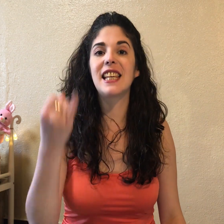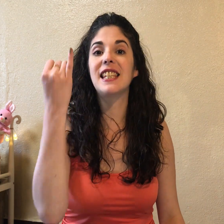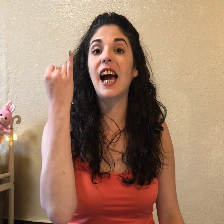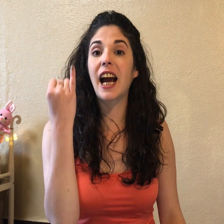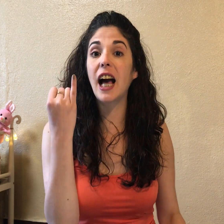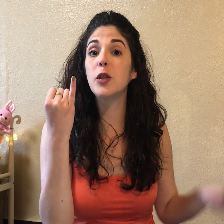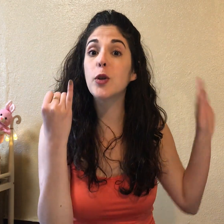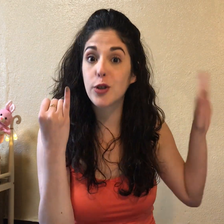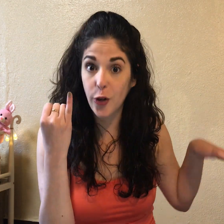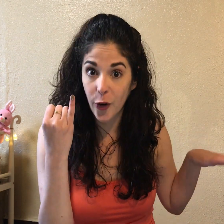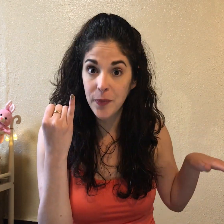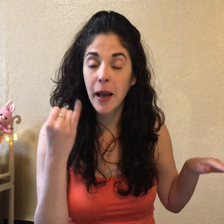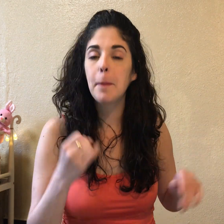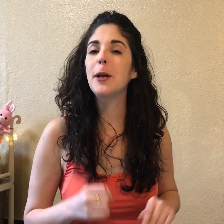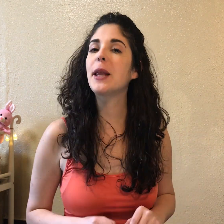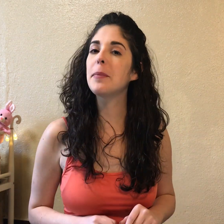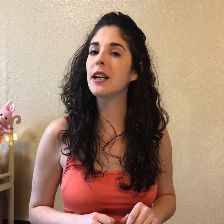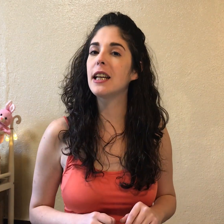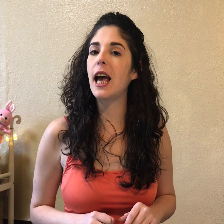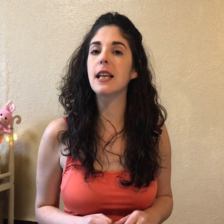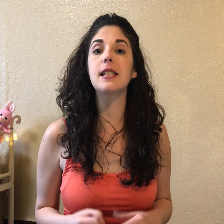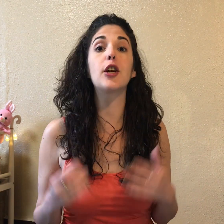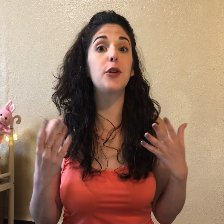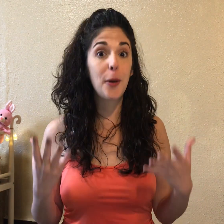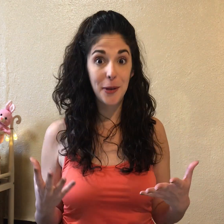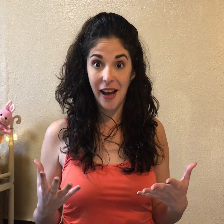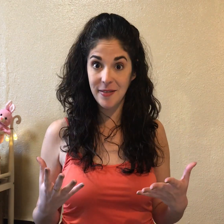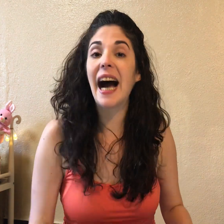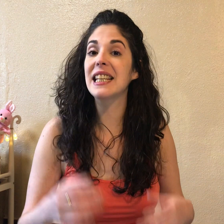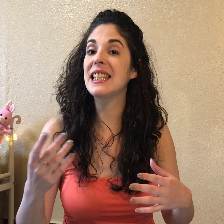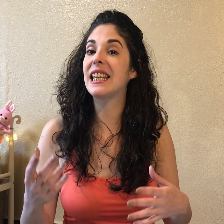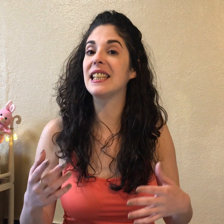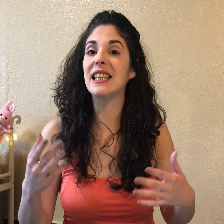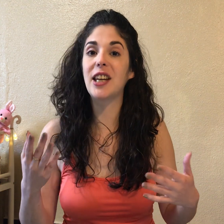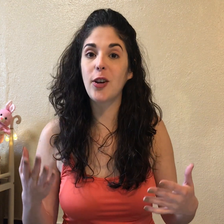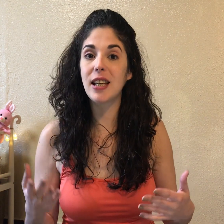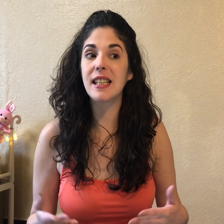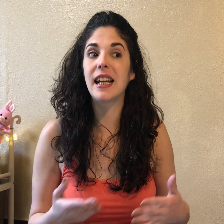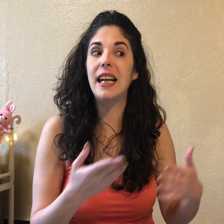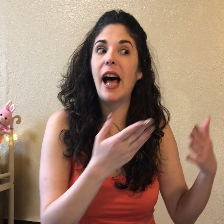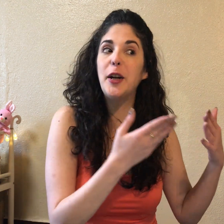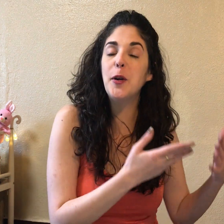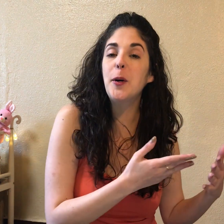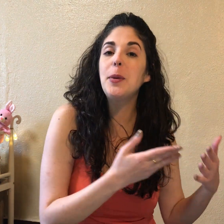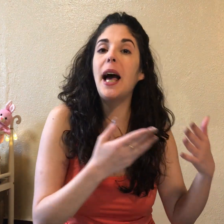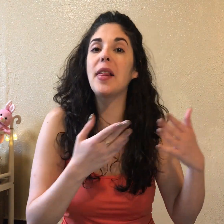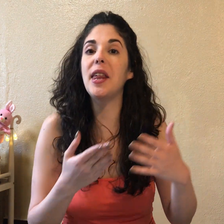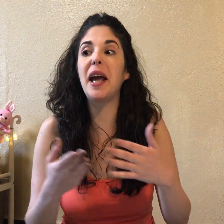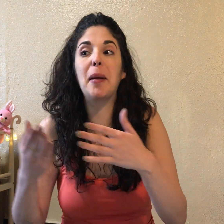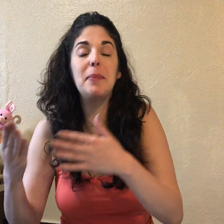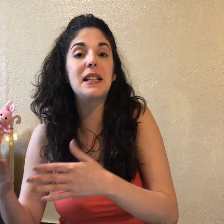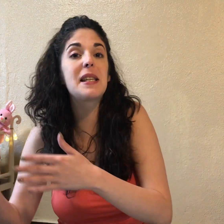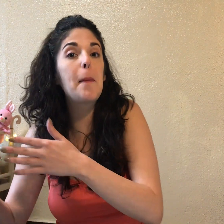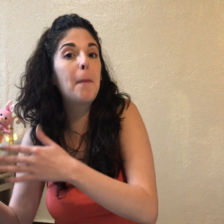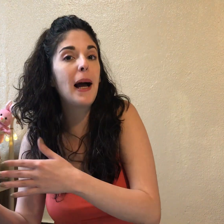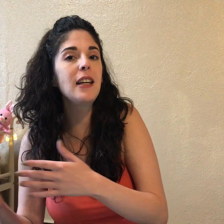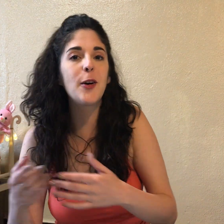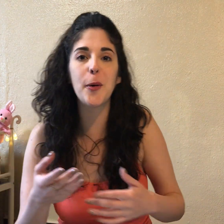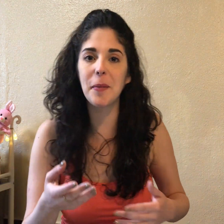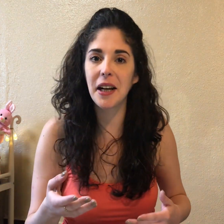decía Kanojo. Pero también quería decir novia. Así que si quiero decir la novia de mi senpai, ¿cómo me